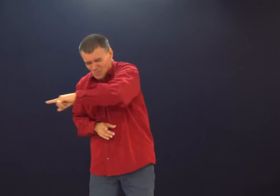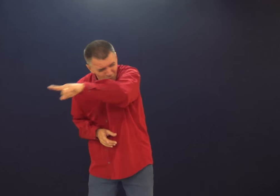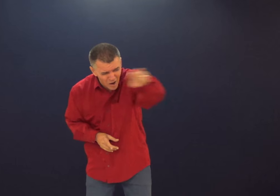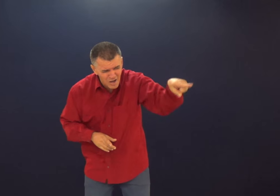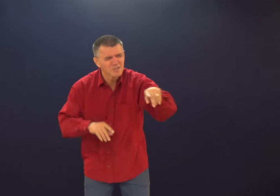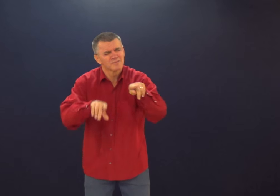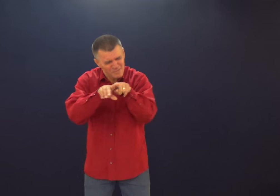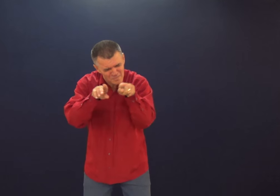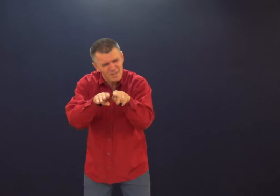Jesus.